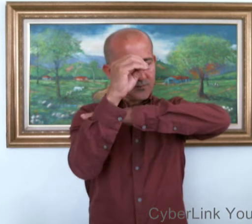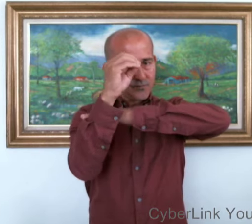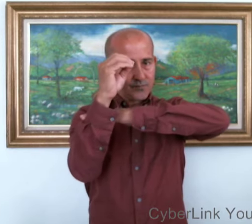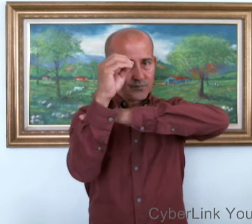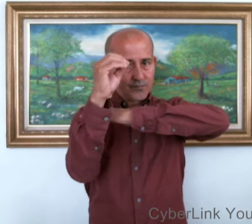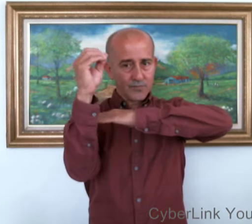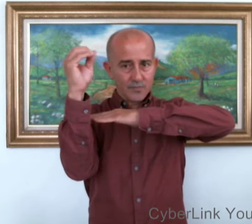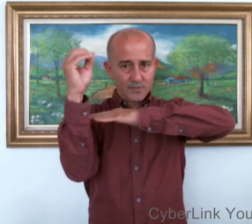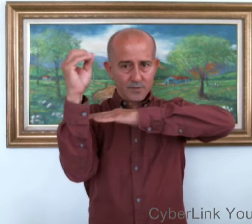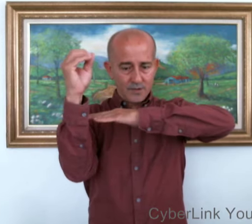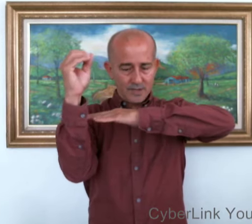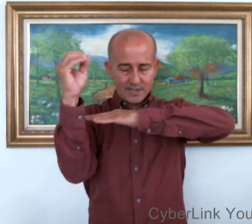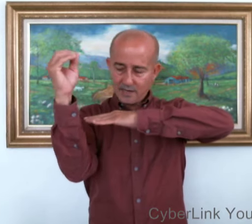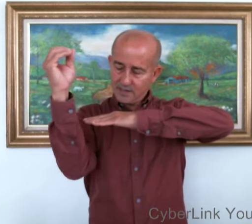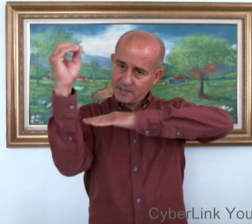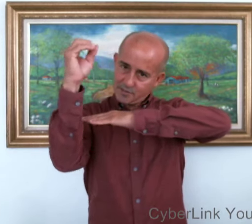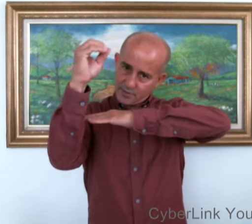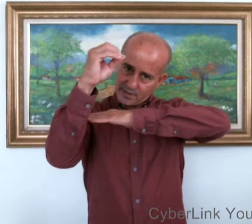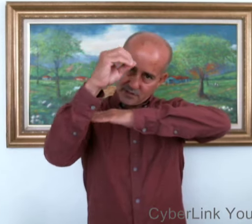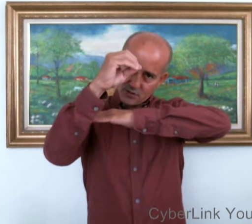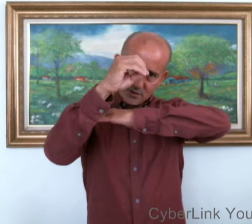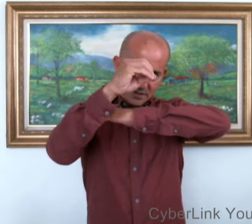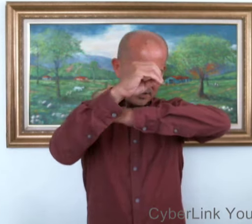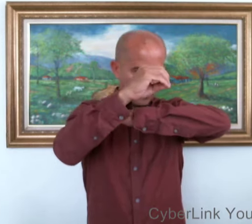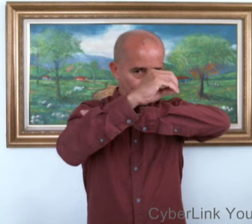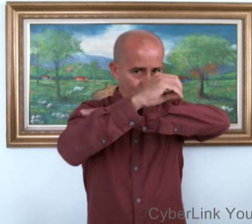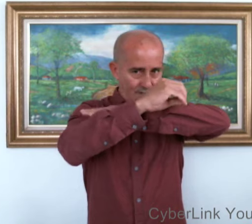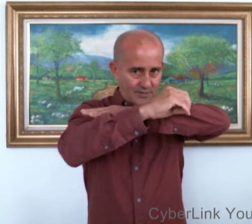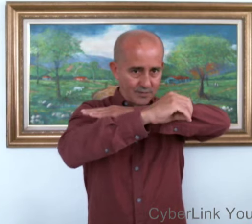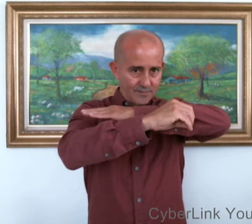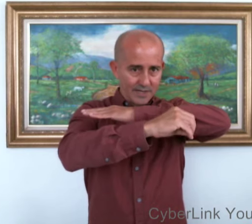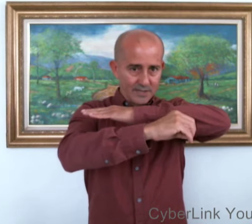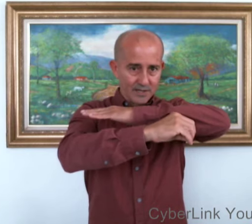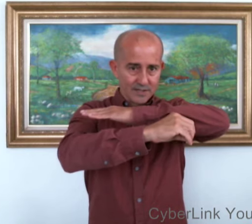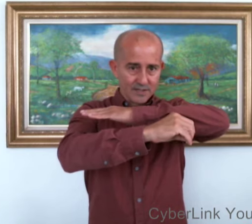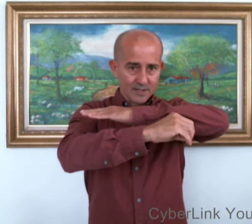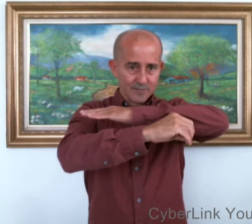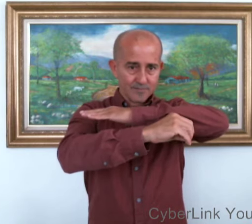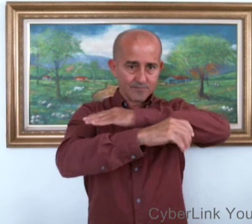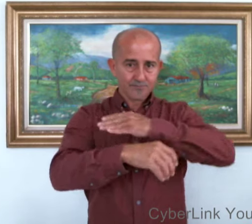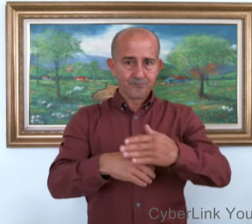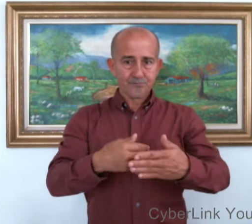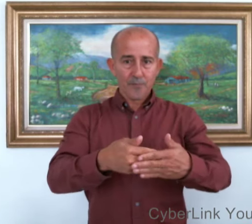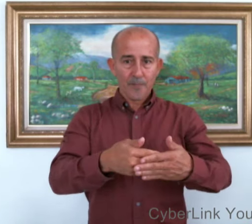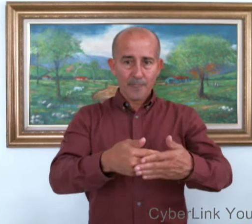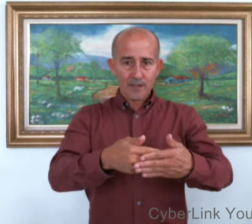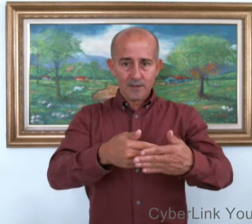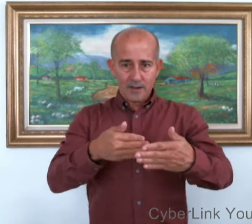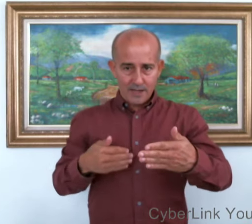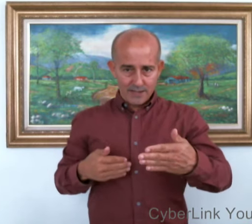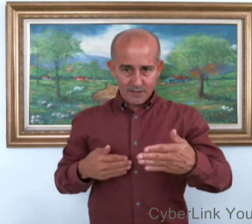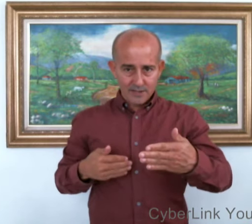Atardecer. atardecer. el sol se está ocultando. Atardecer. Antes.